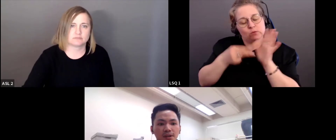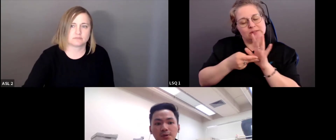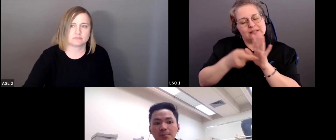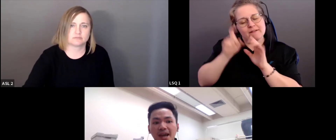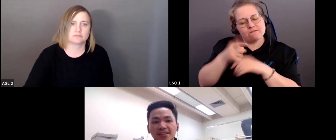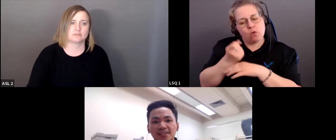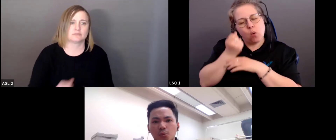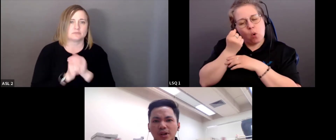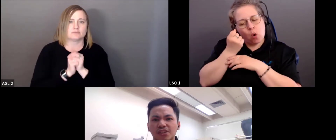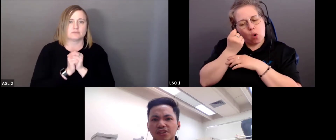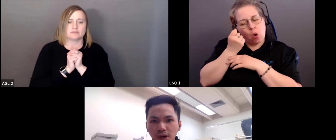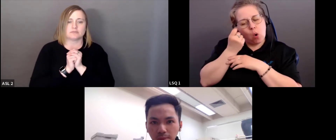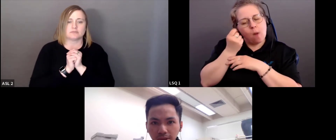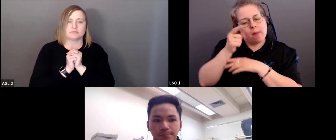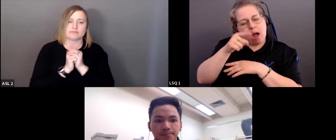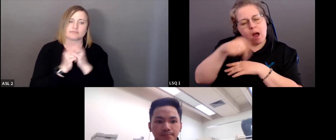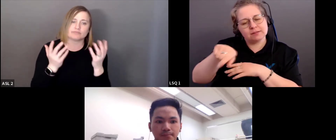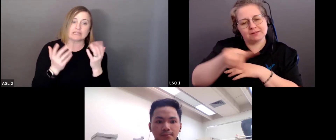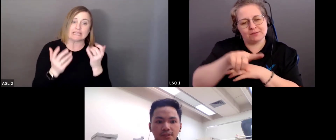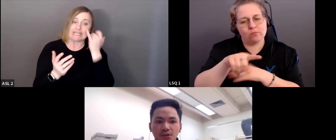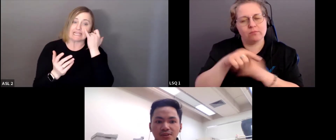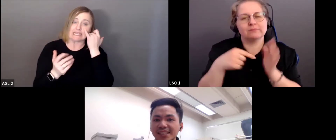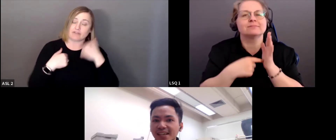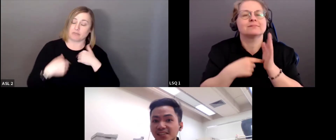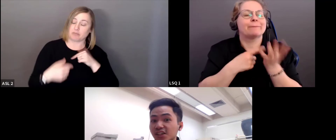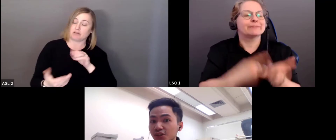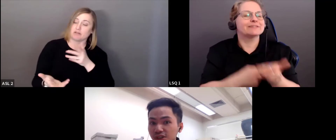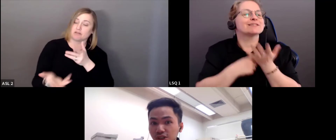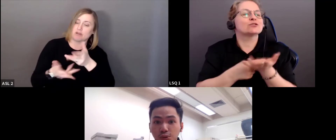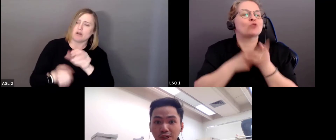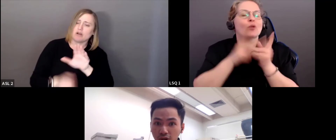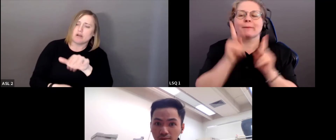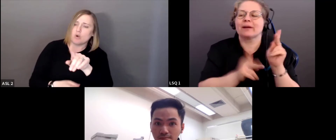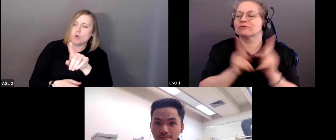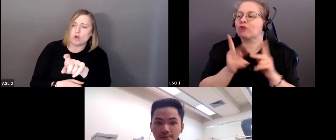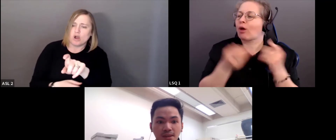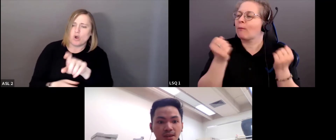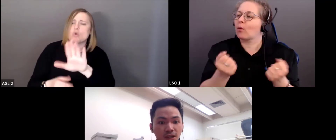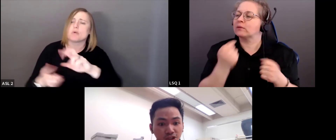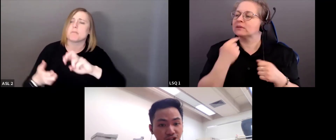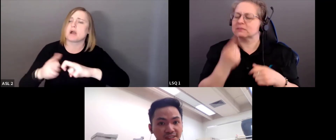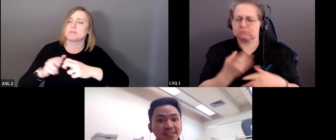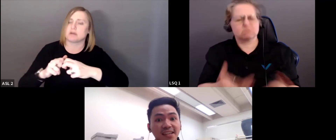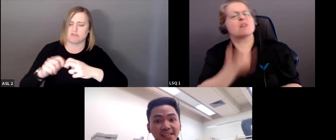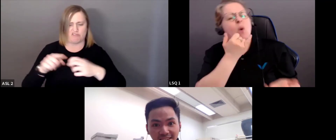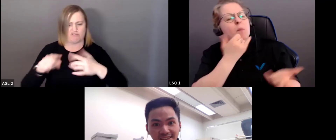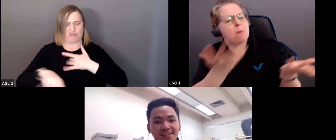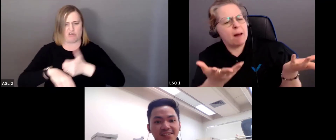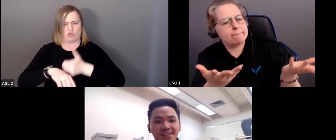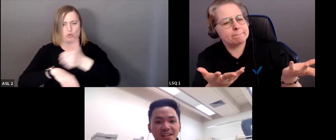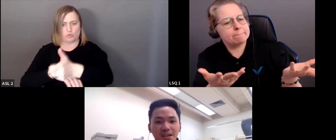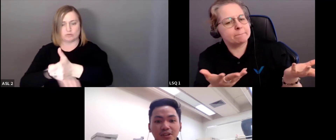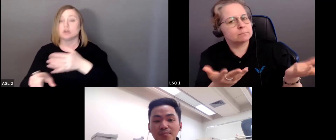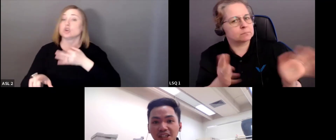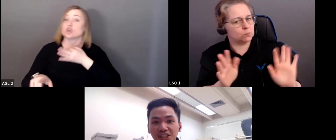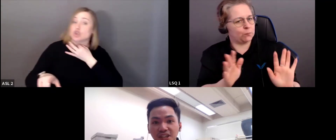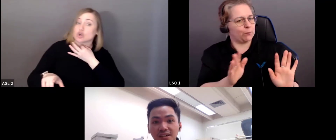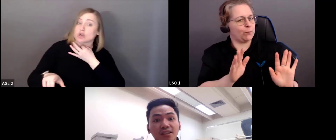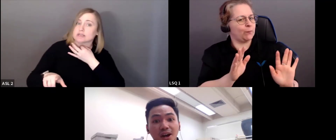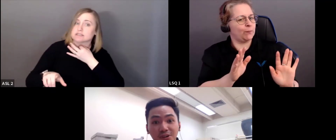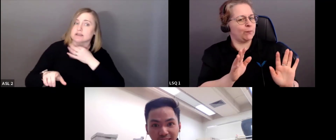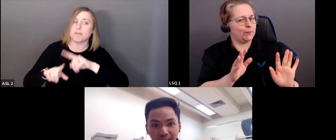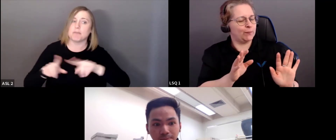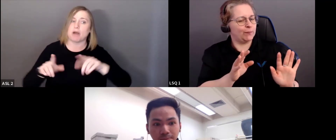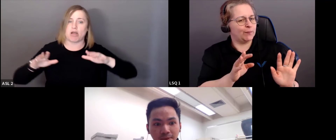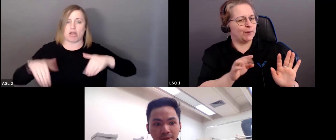Quand vous avez des conversations avec certaines personnes, vous pouvez leur dire, quel est le problème? Ça, c'est